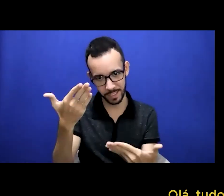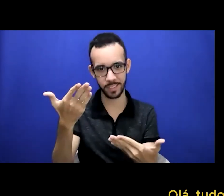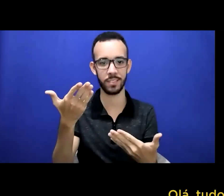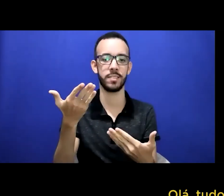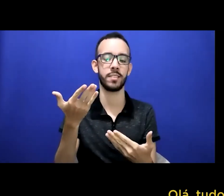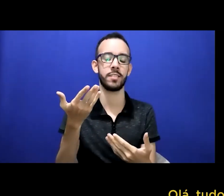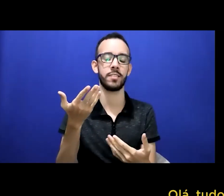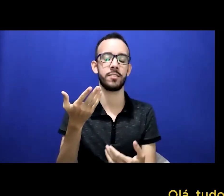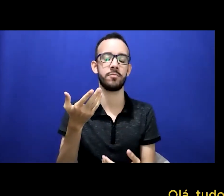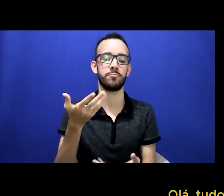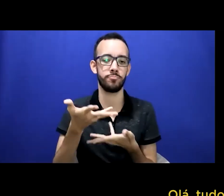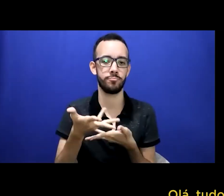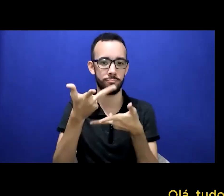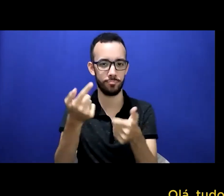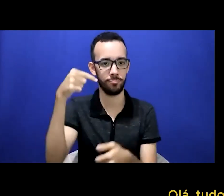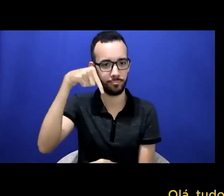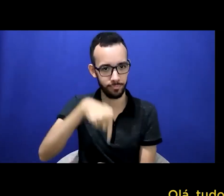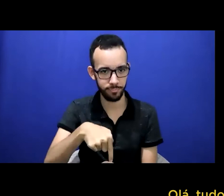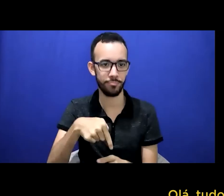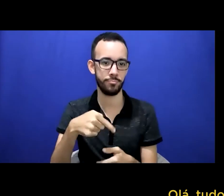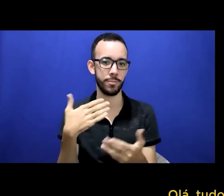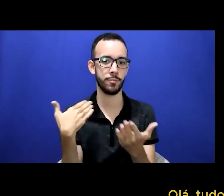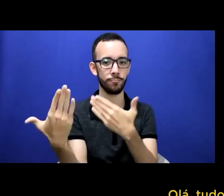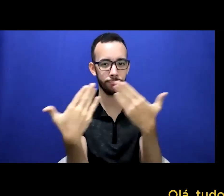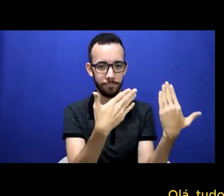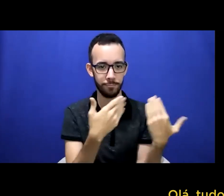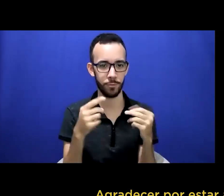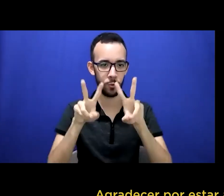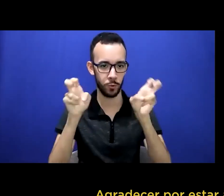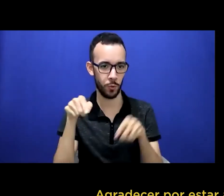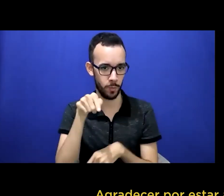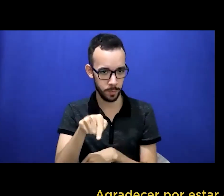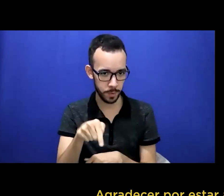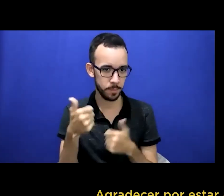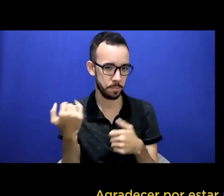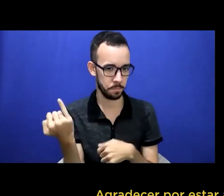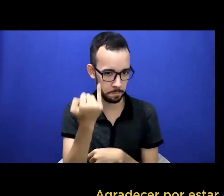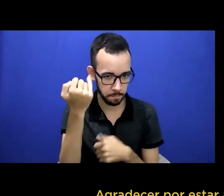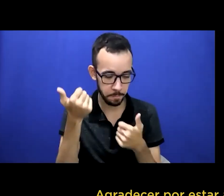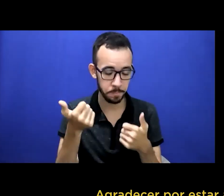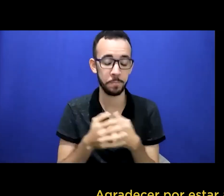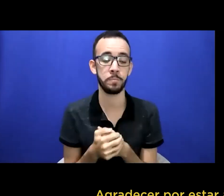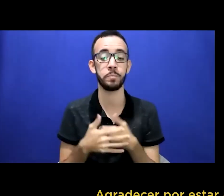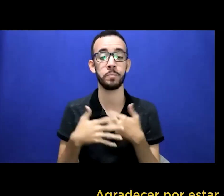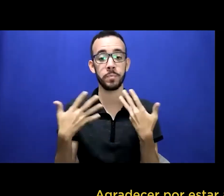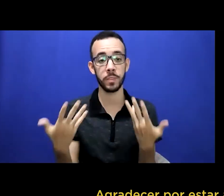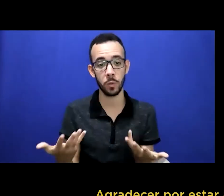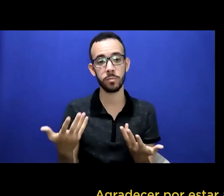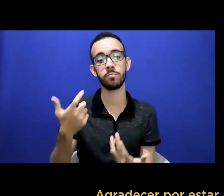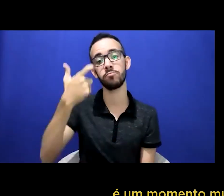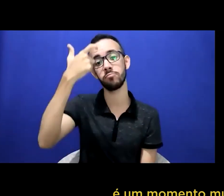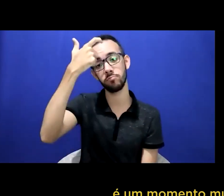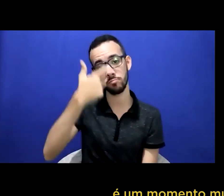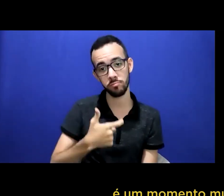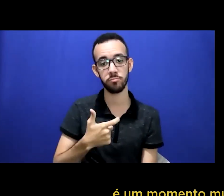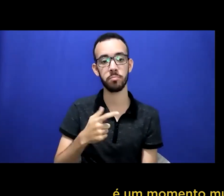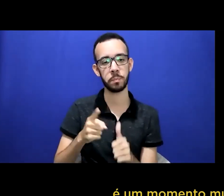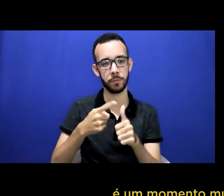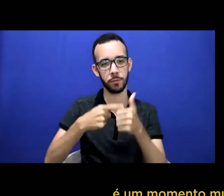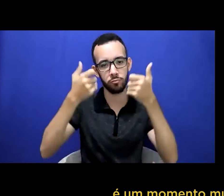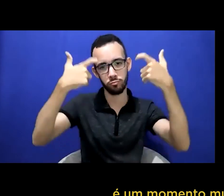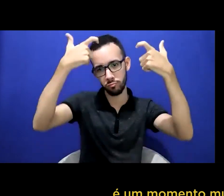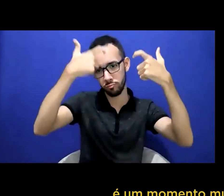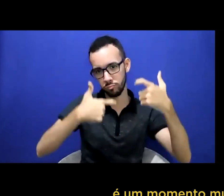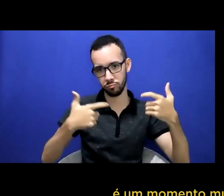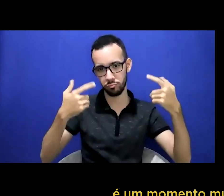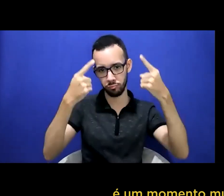Olá, tudo bem? Primeiramente, eu queria agradecer pelo convite e agradecer por estar aqui batendo esse papo com vocês. É um momento